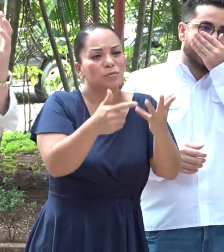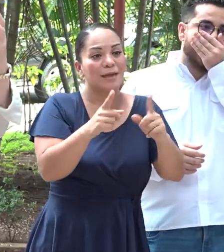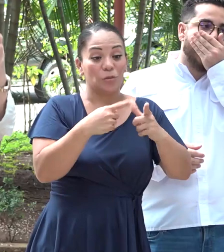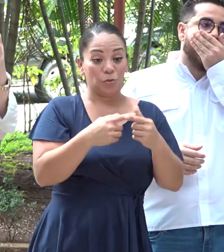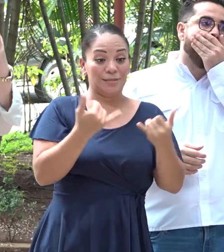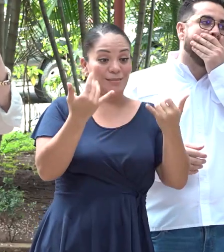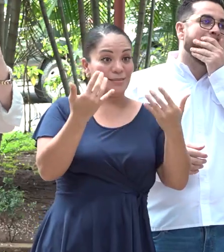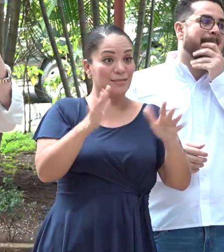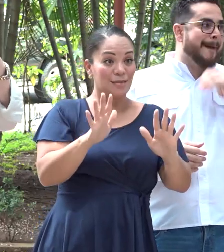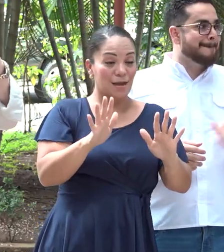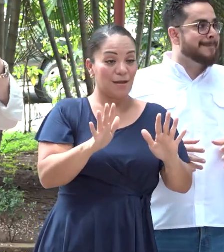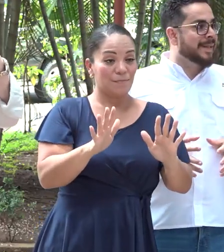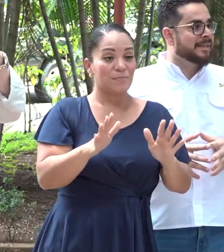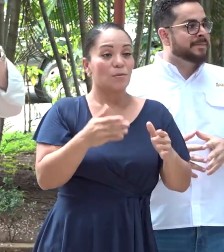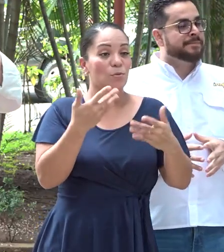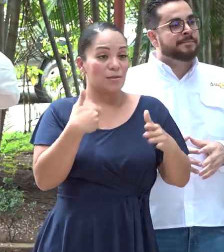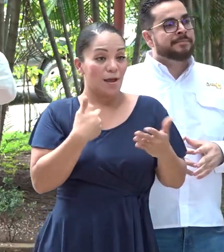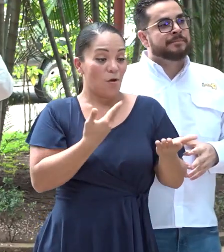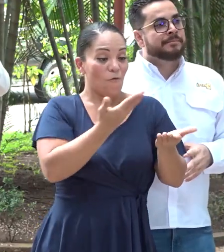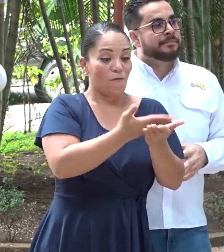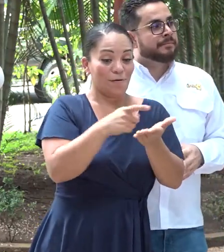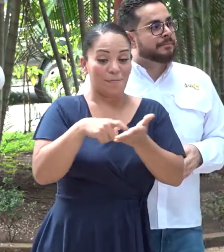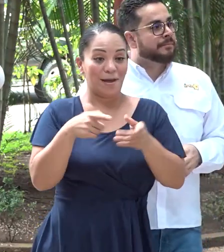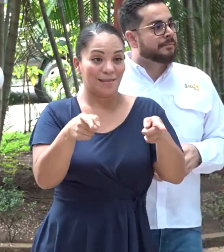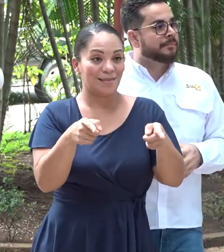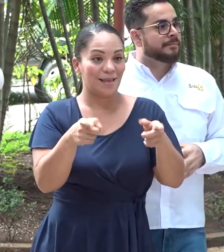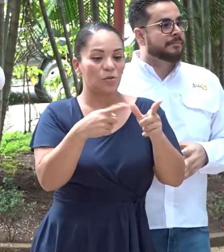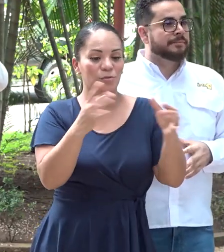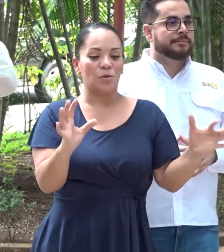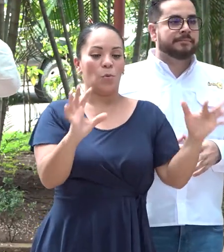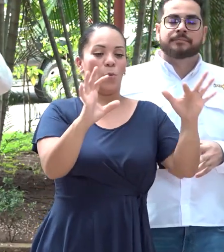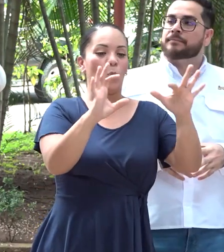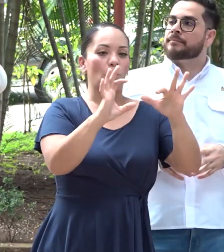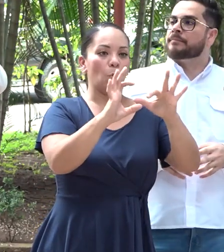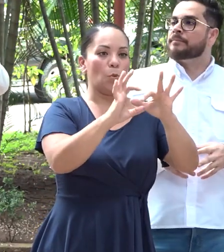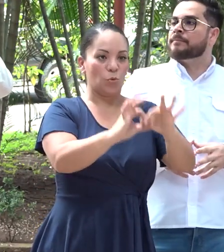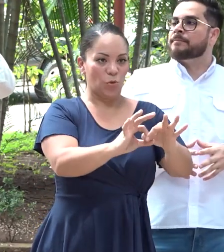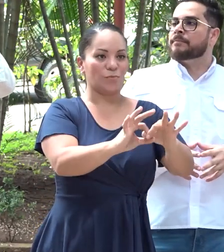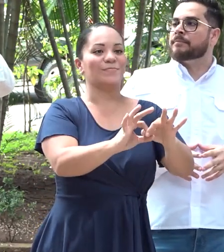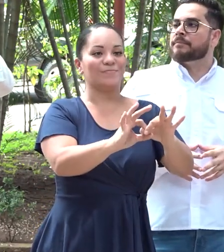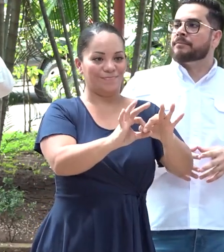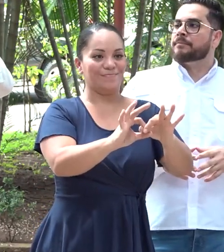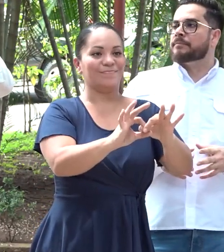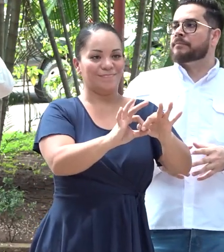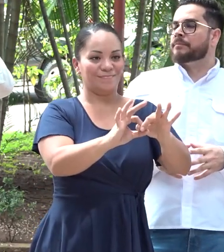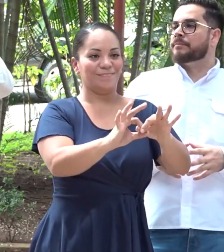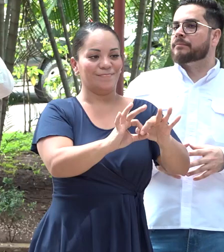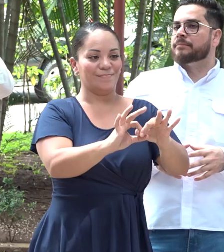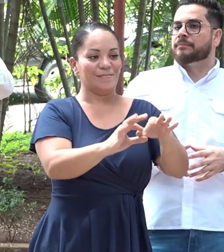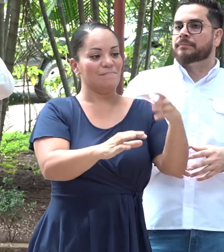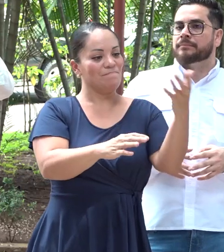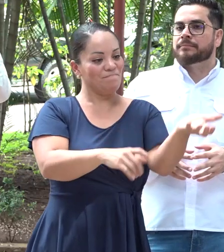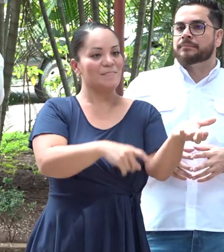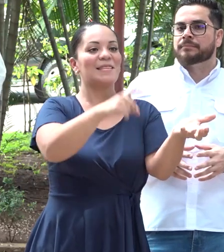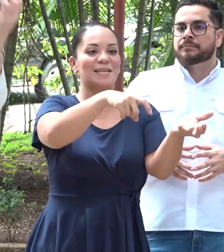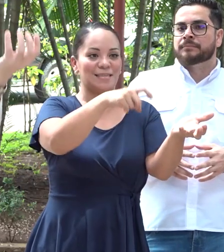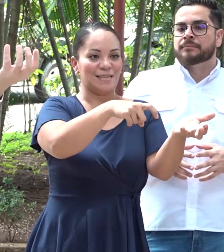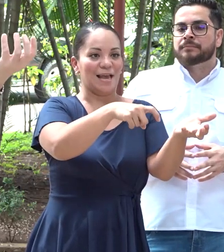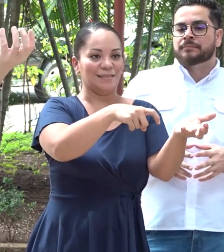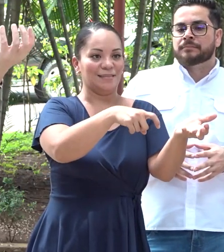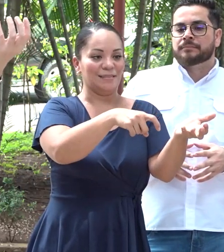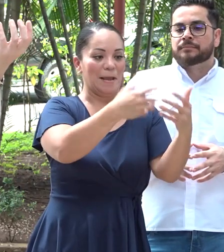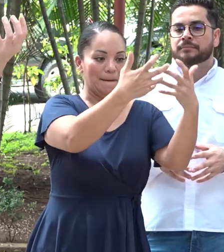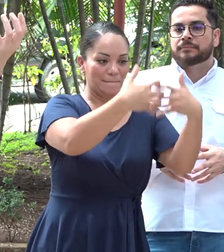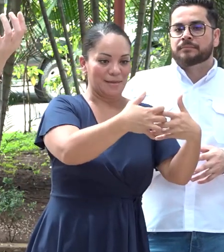Ya cuando están esas cosas, la unión, el encuentro entre las necesidades del empleador